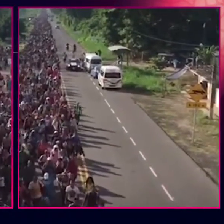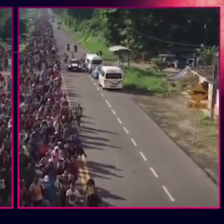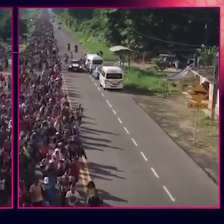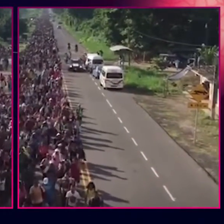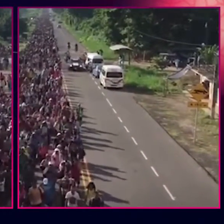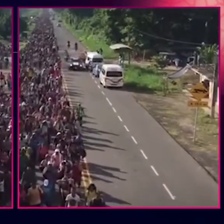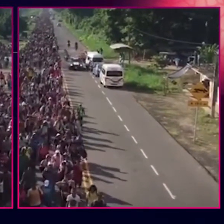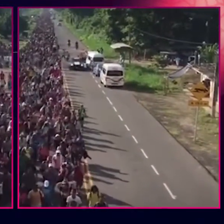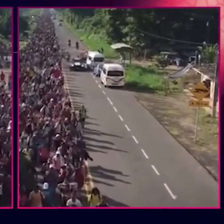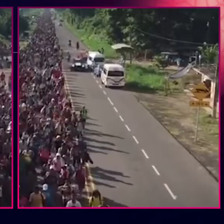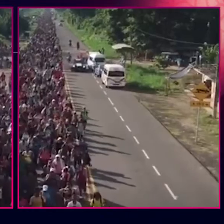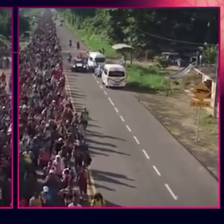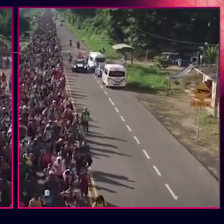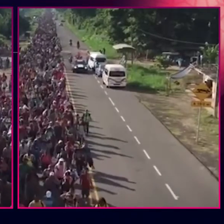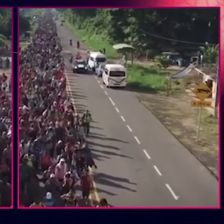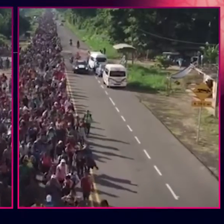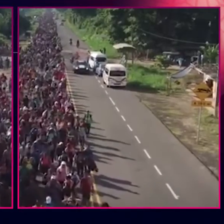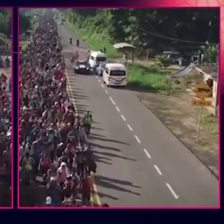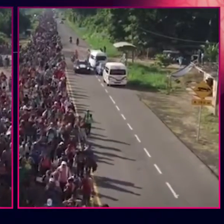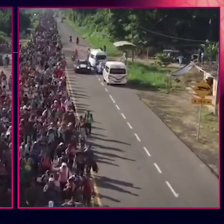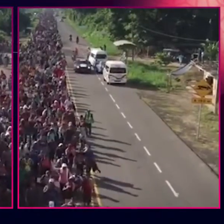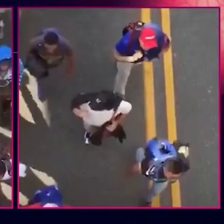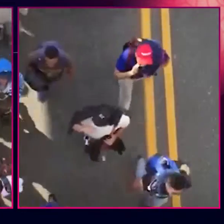sobrevivencia, las personas se ponen en marcha.